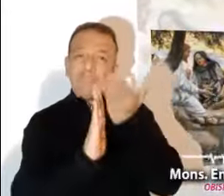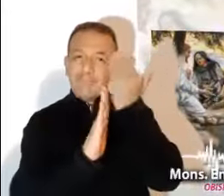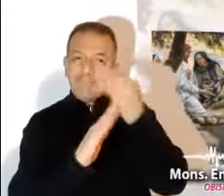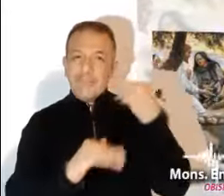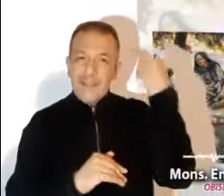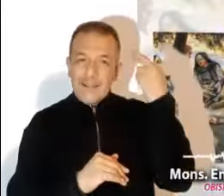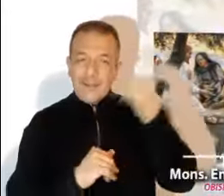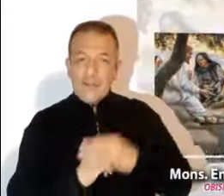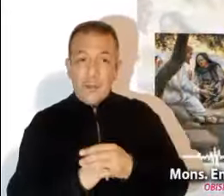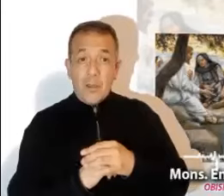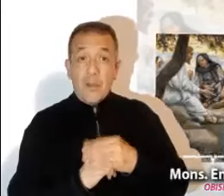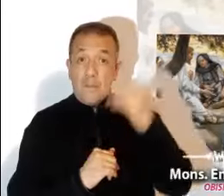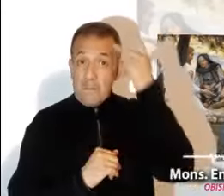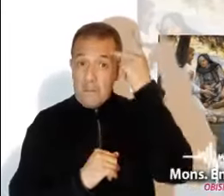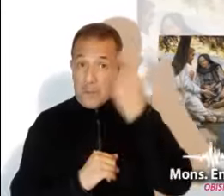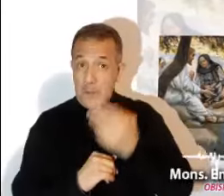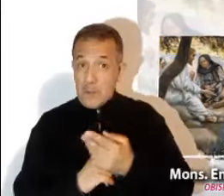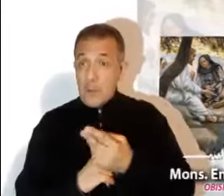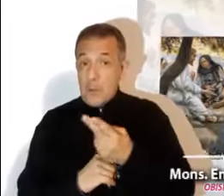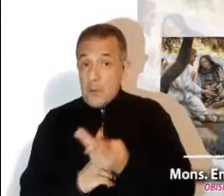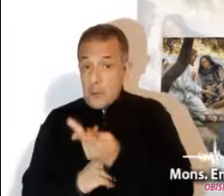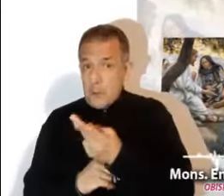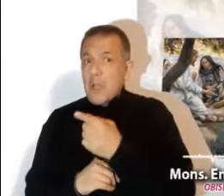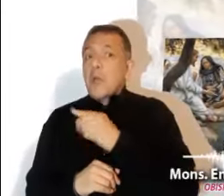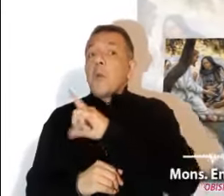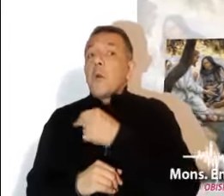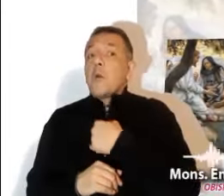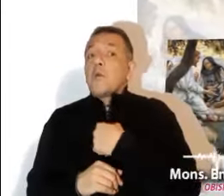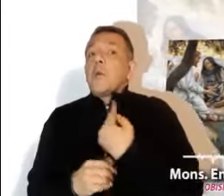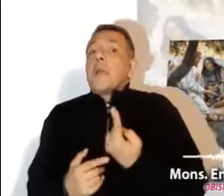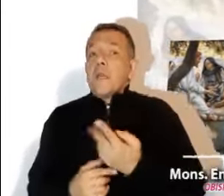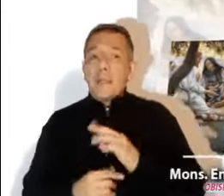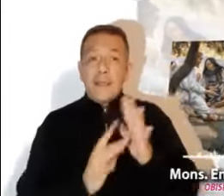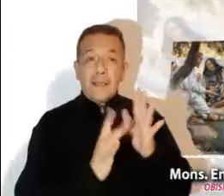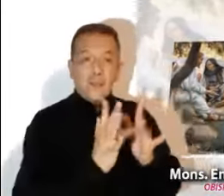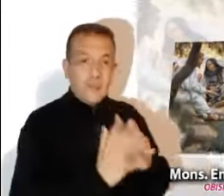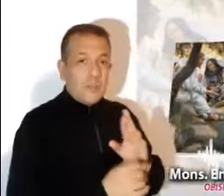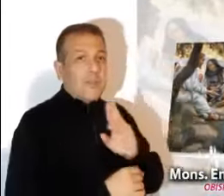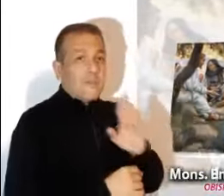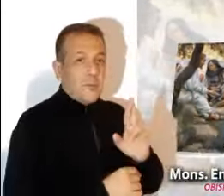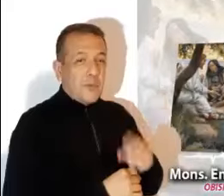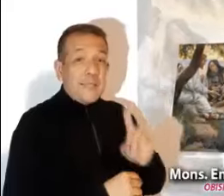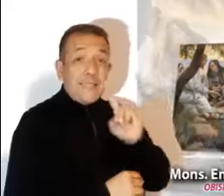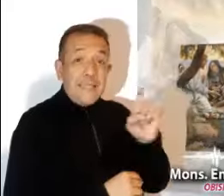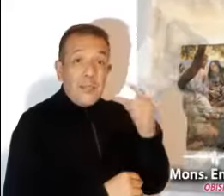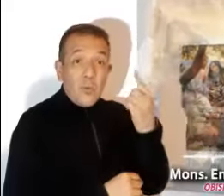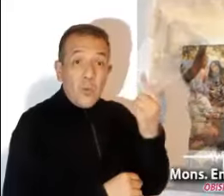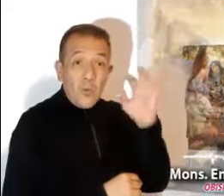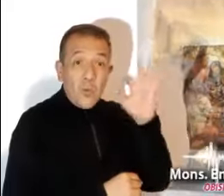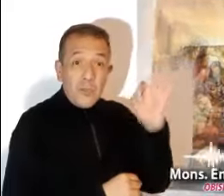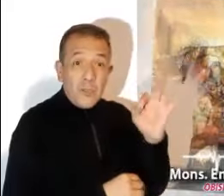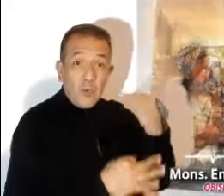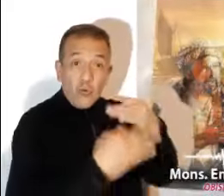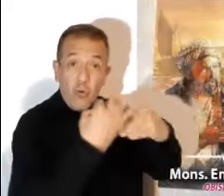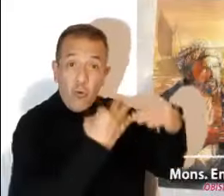Cuando Pedro pregunta cuál será su recompensa, ciertamente recibe una respuesta que entusiasma. Él siento